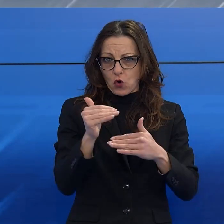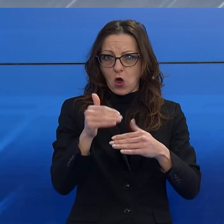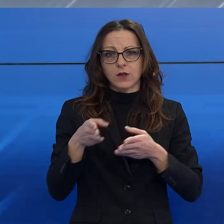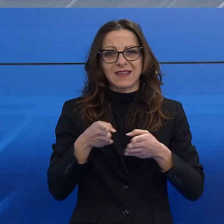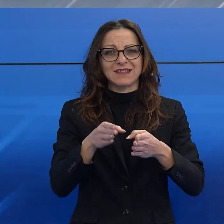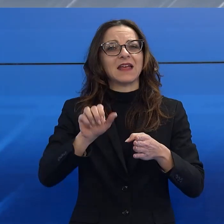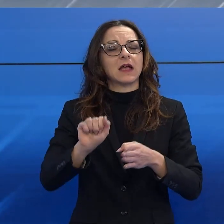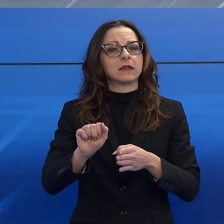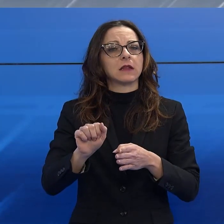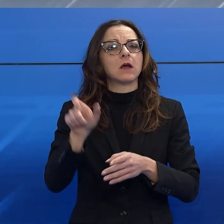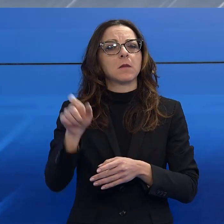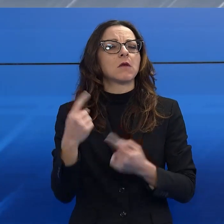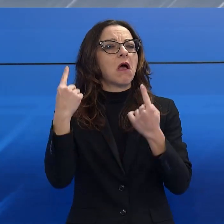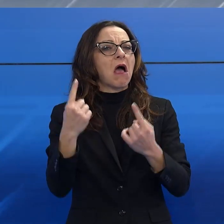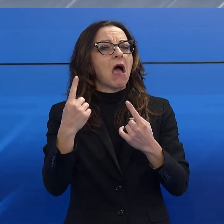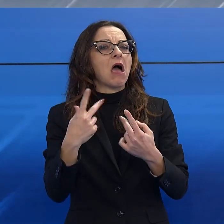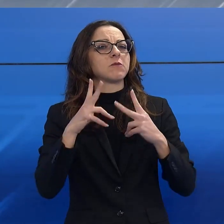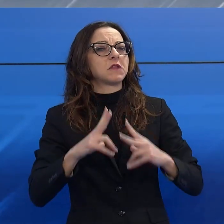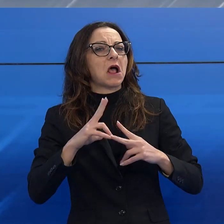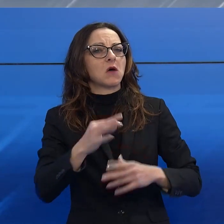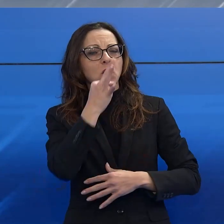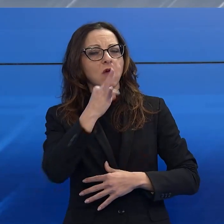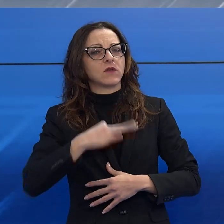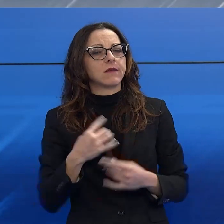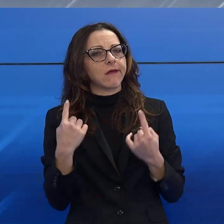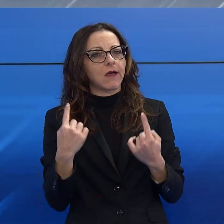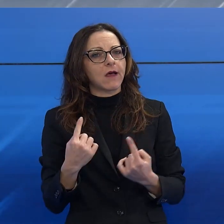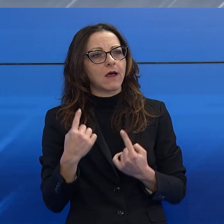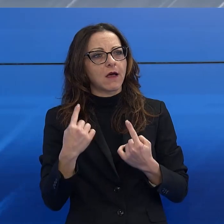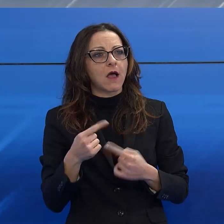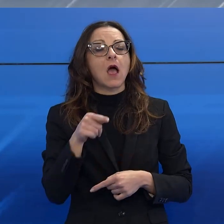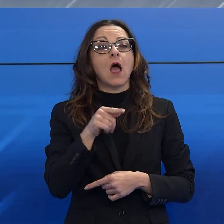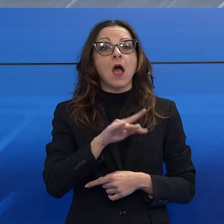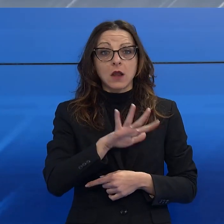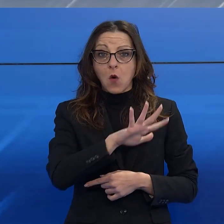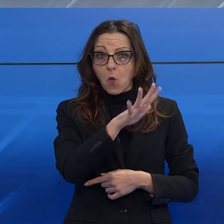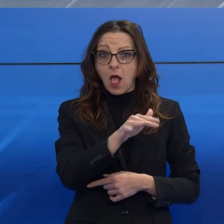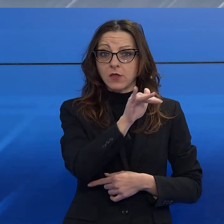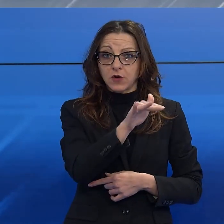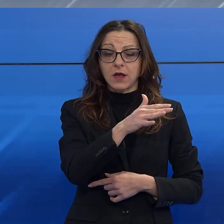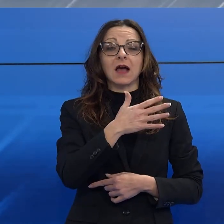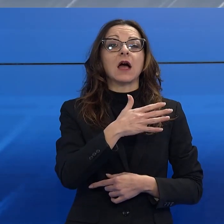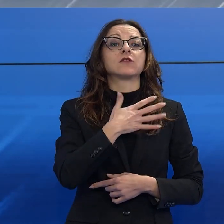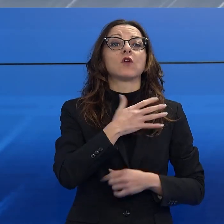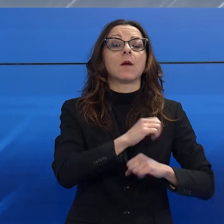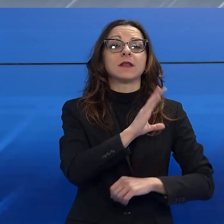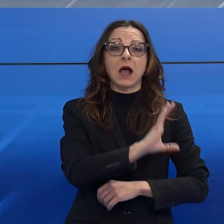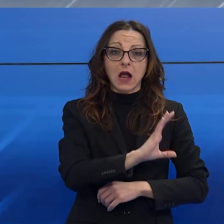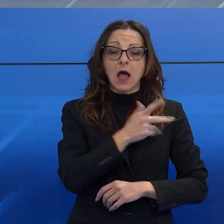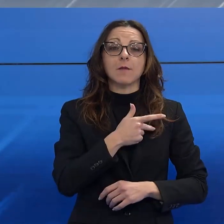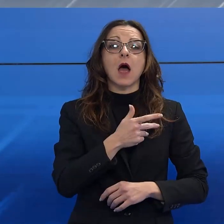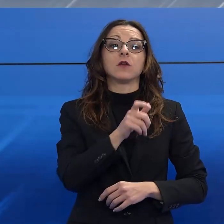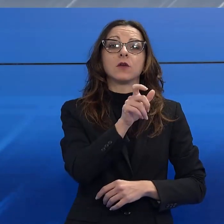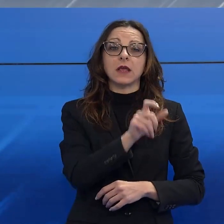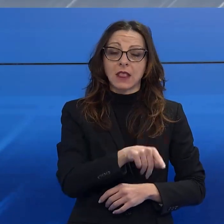tranquillamente aspettando la fidanzata sotto casa. Lì è stato raggiunto da un ventenne italiano di Capannori, pregiudicato,